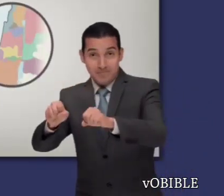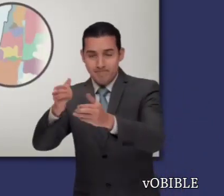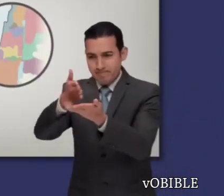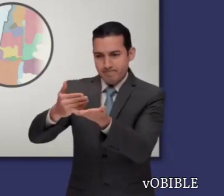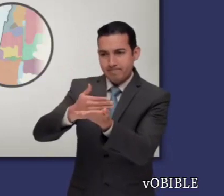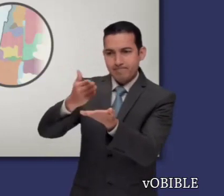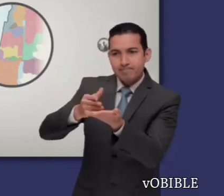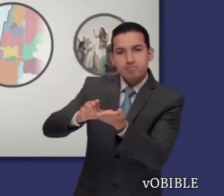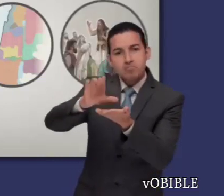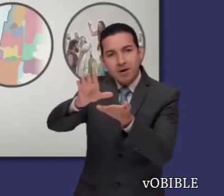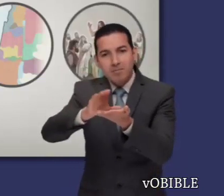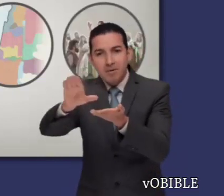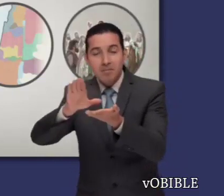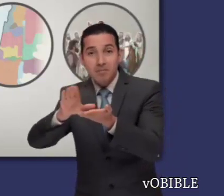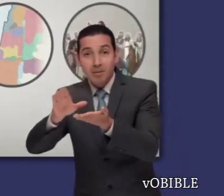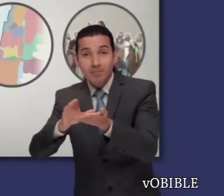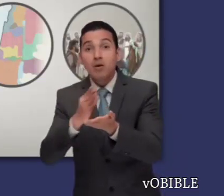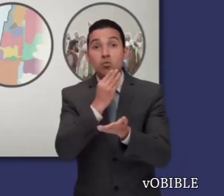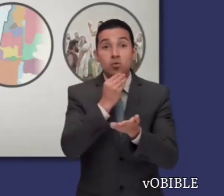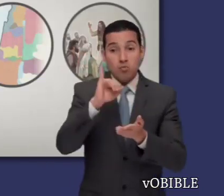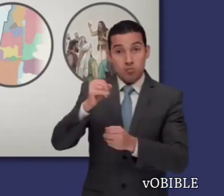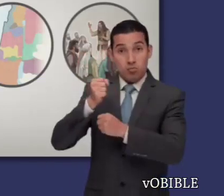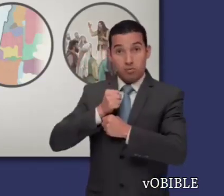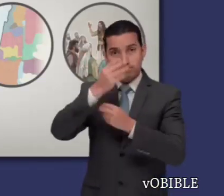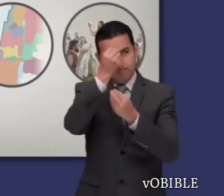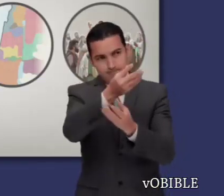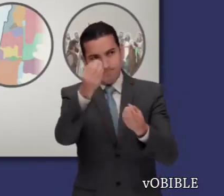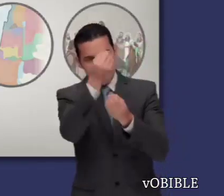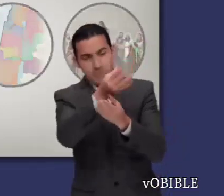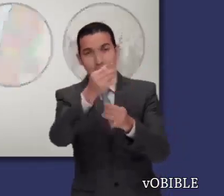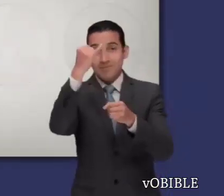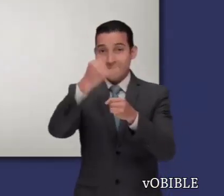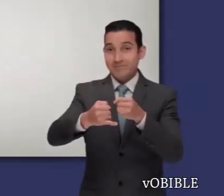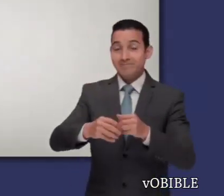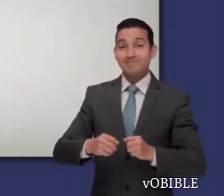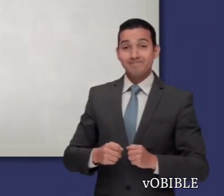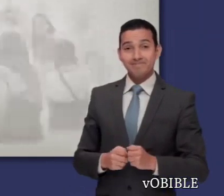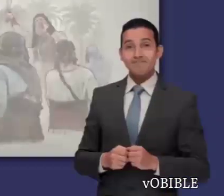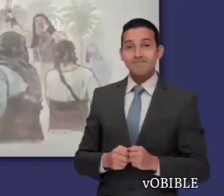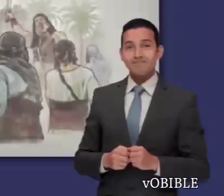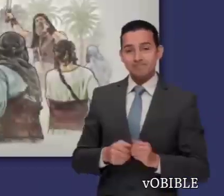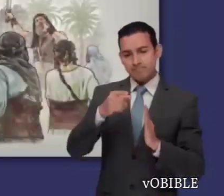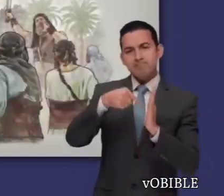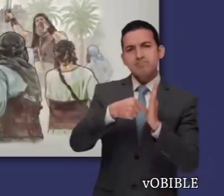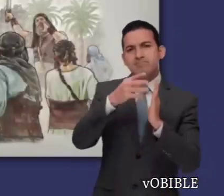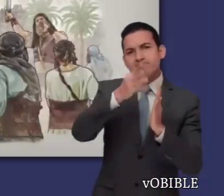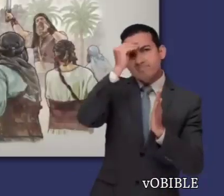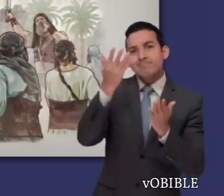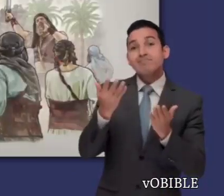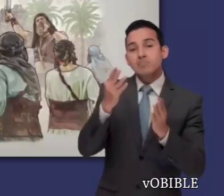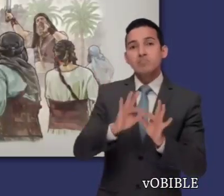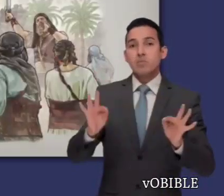tribus, y Josué le dirige sus últimas palabras al pueblo. Este libro nos enseña por qué